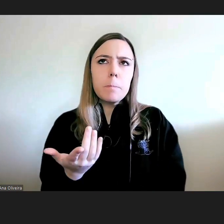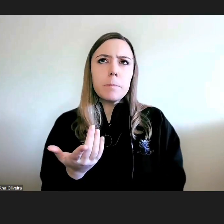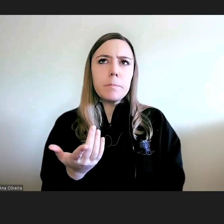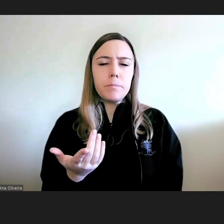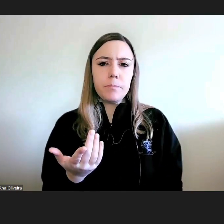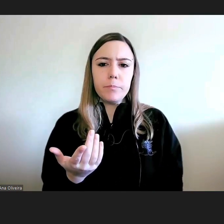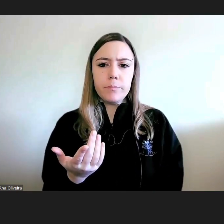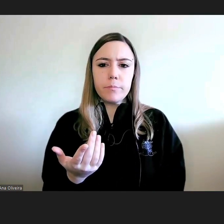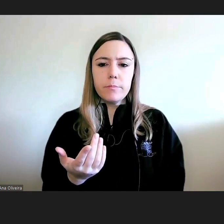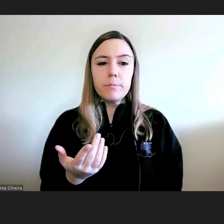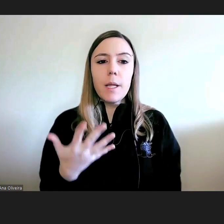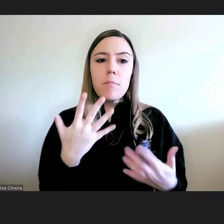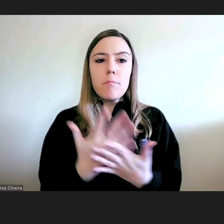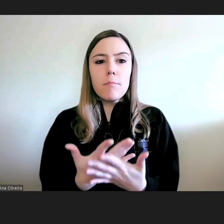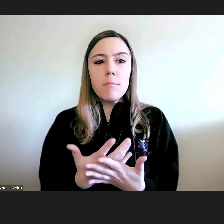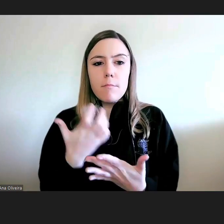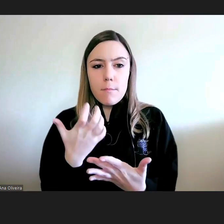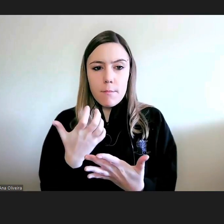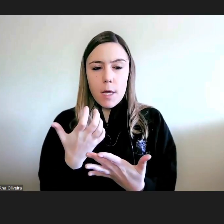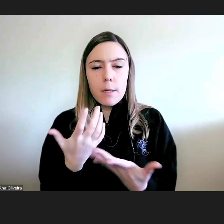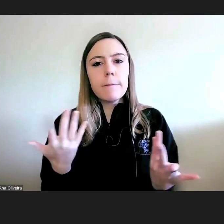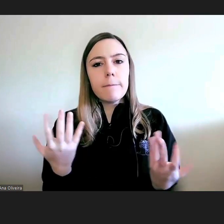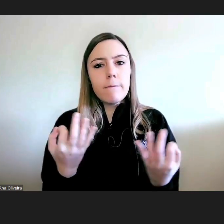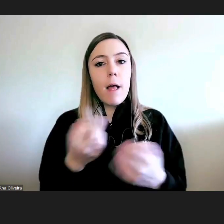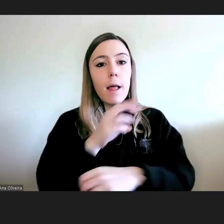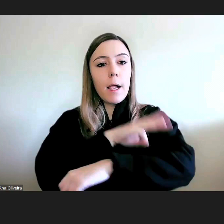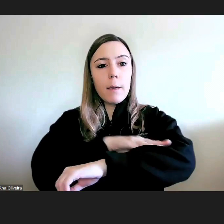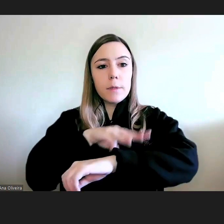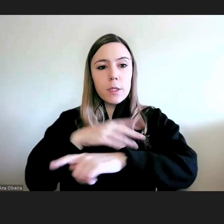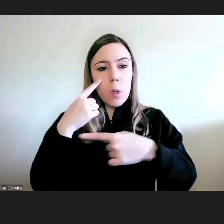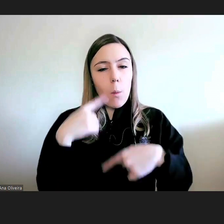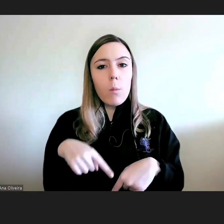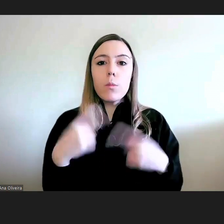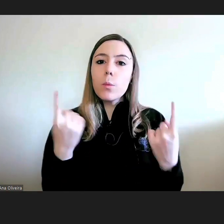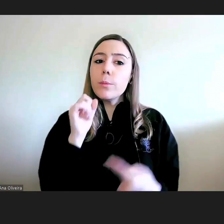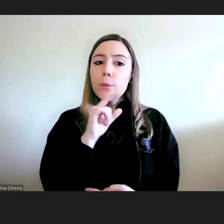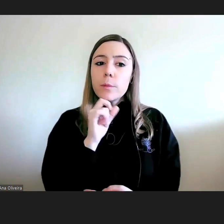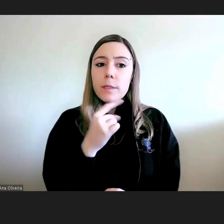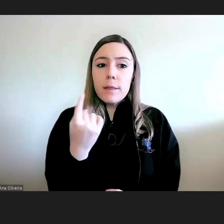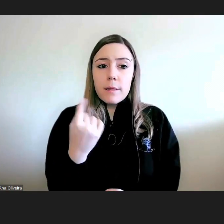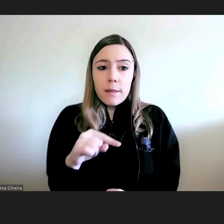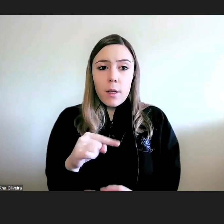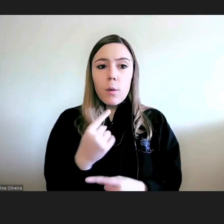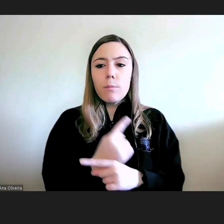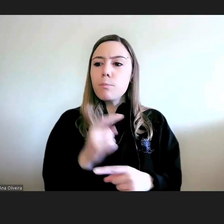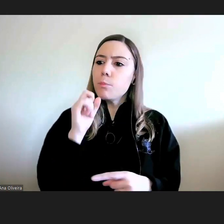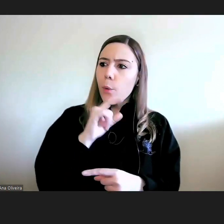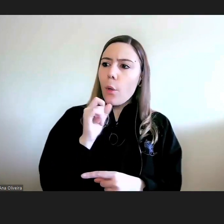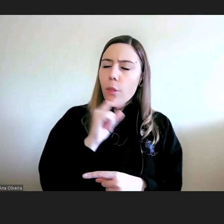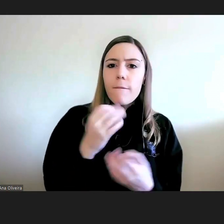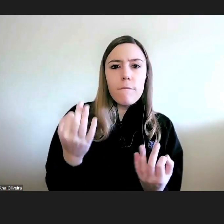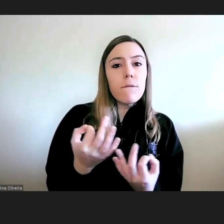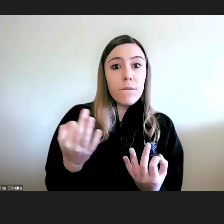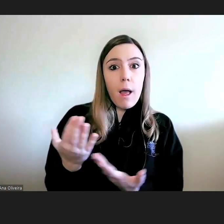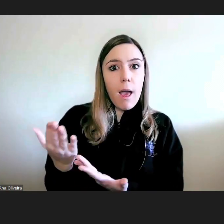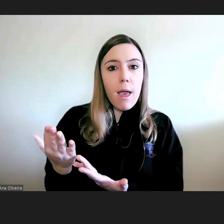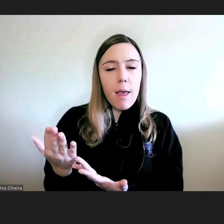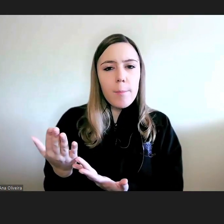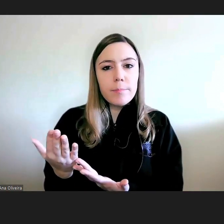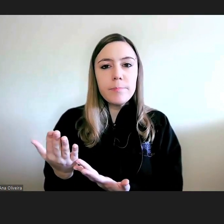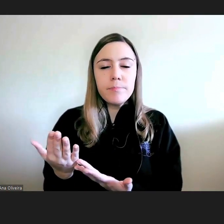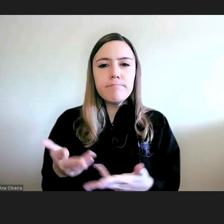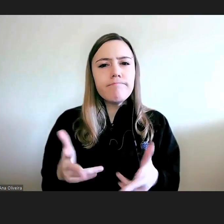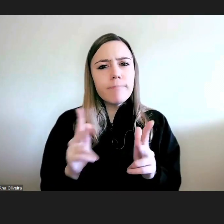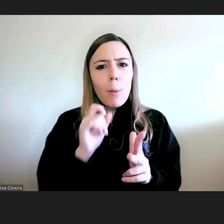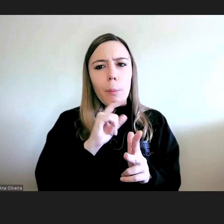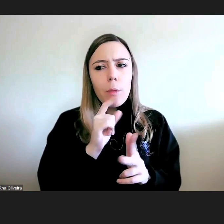assinalar como a administração pública tem essa possibilidade, está ao seu alcance, está na disponibilidade